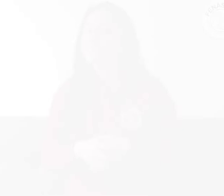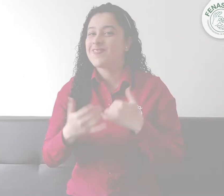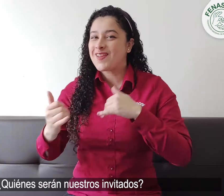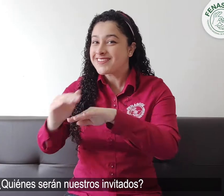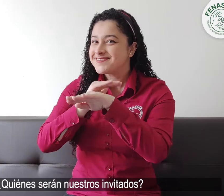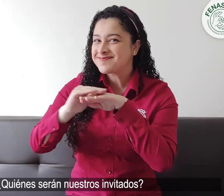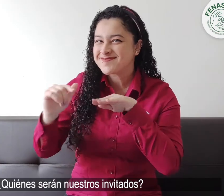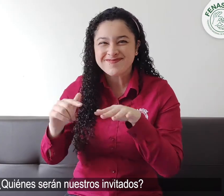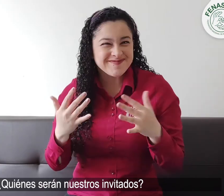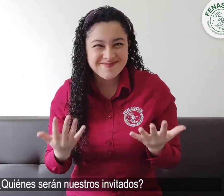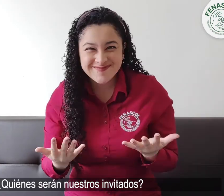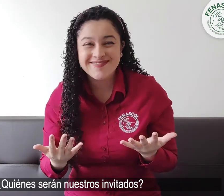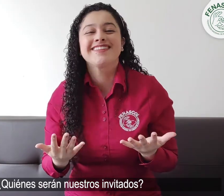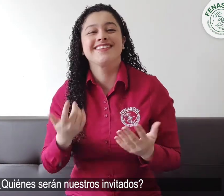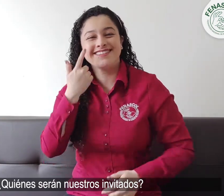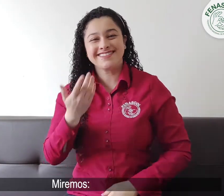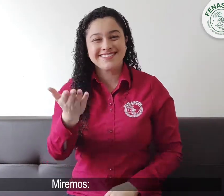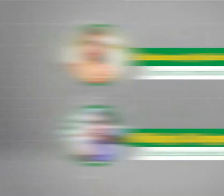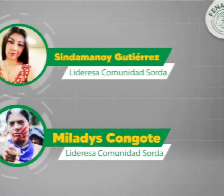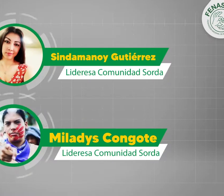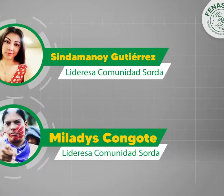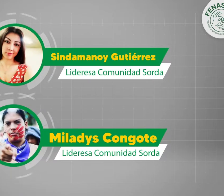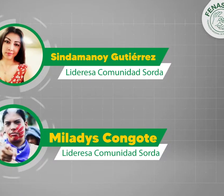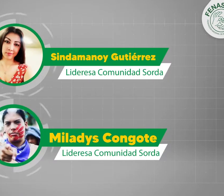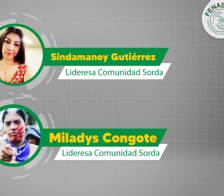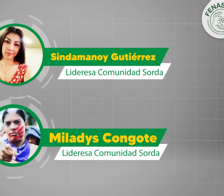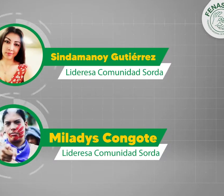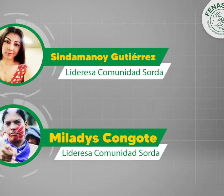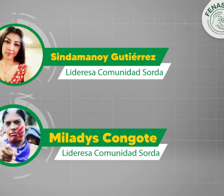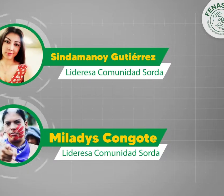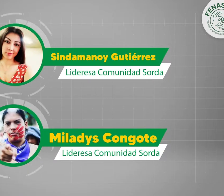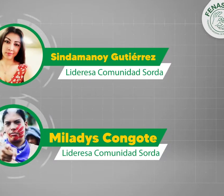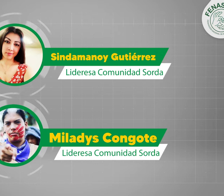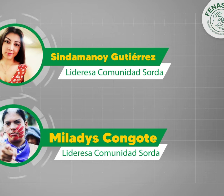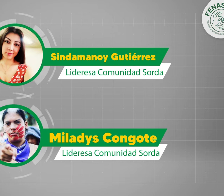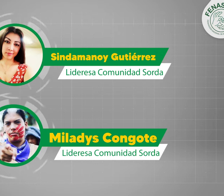¿Quiénes serán nuestros invitados? Miremos Cinda Manoy Gutiérrez, lideresa comunidad sorda